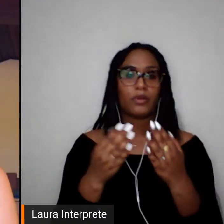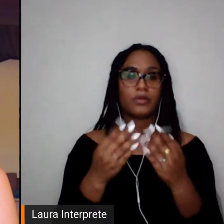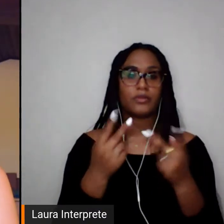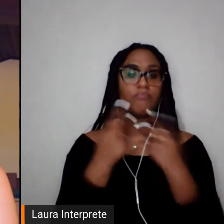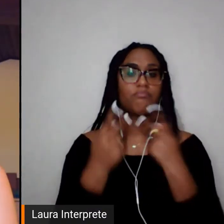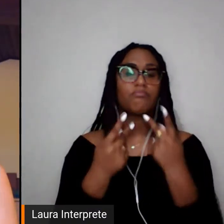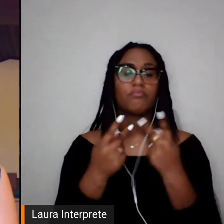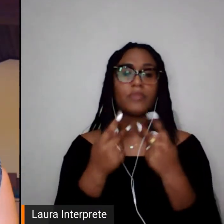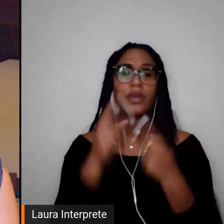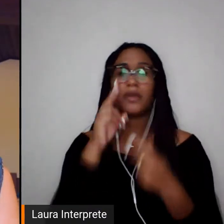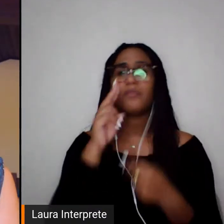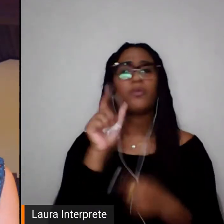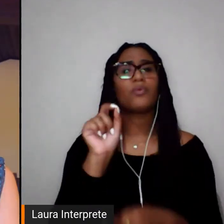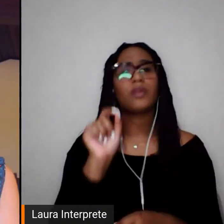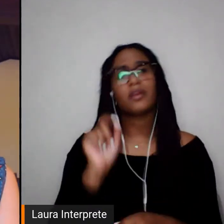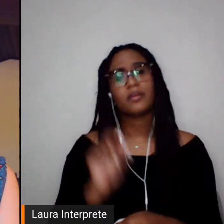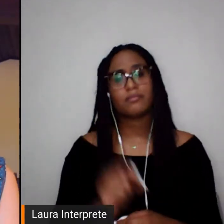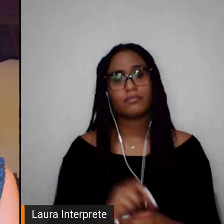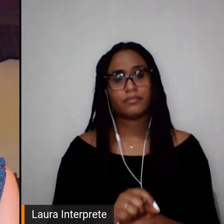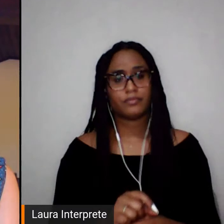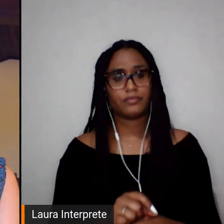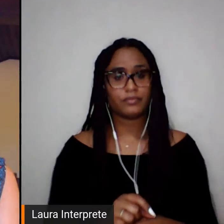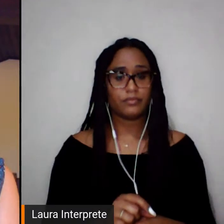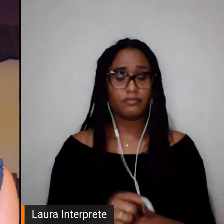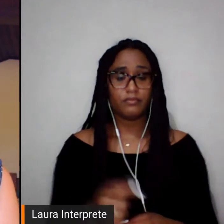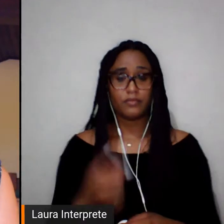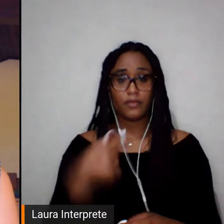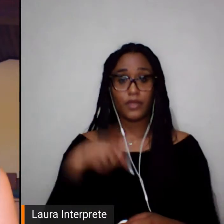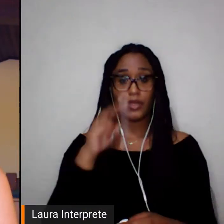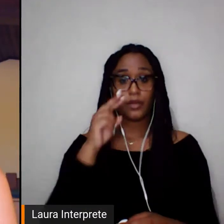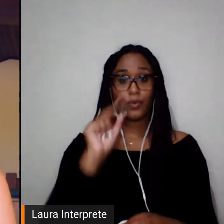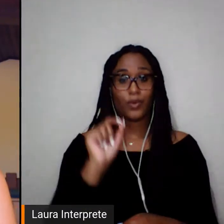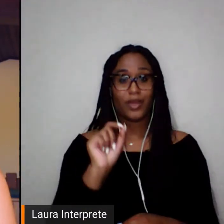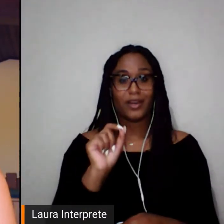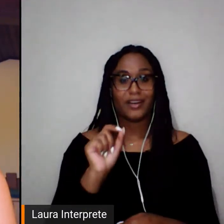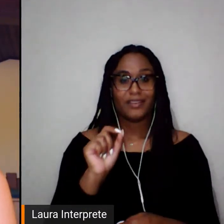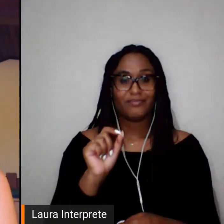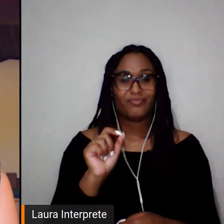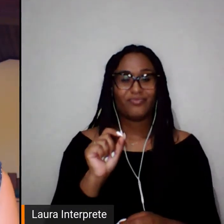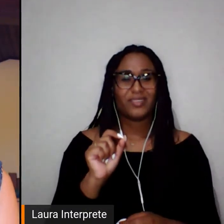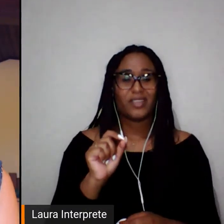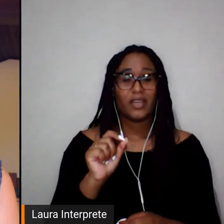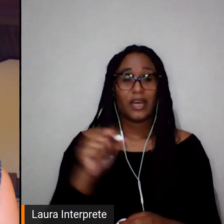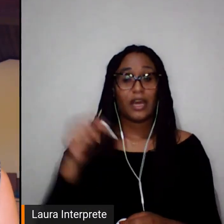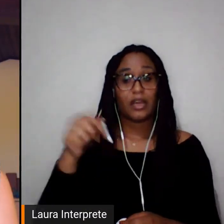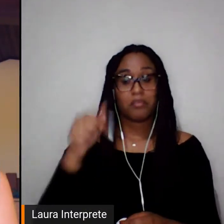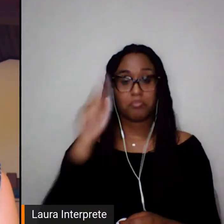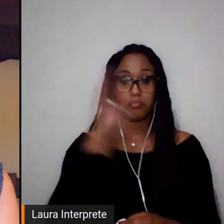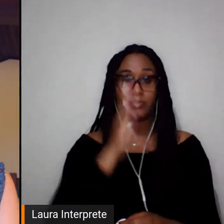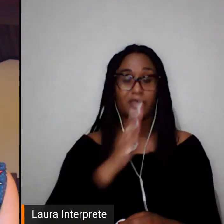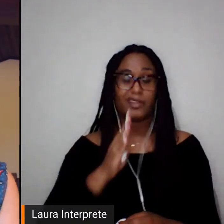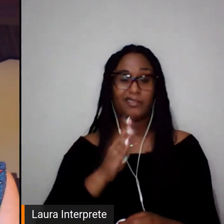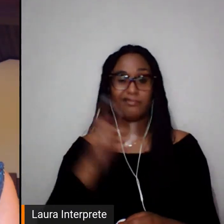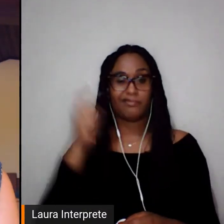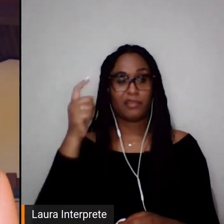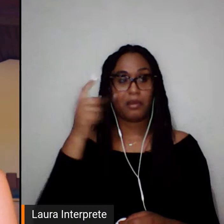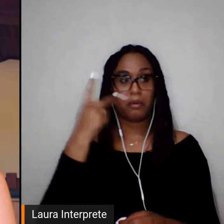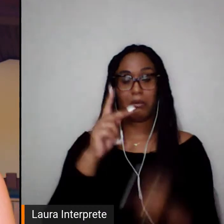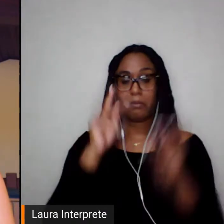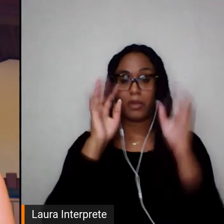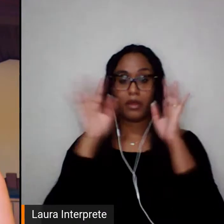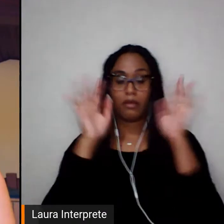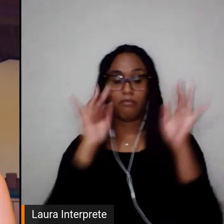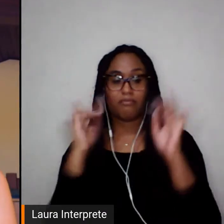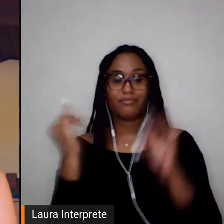Há uma preocupação, uma pouquíssima preocupação com a memória do esporte brasileiro por quem faz o esporte.